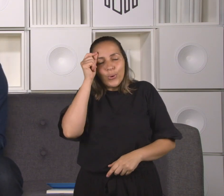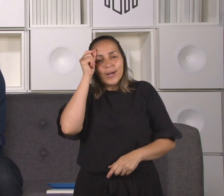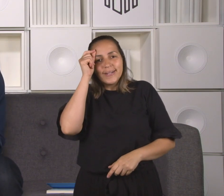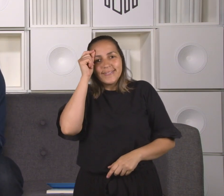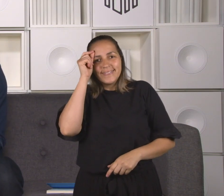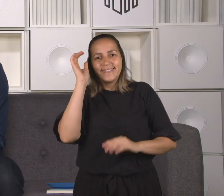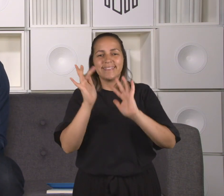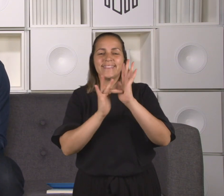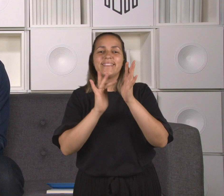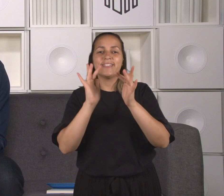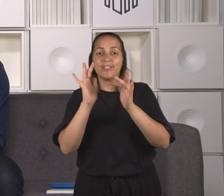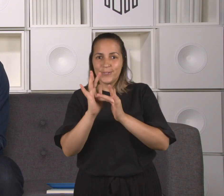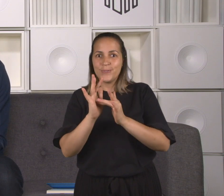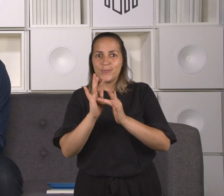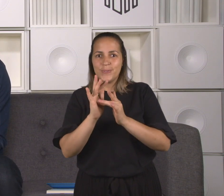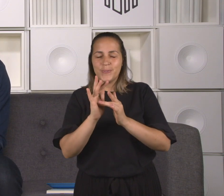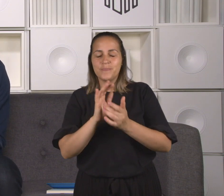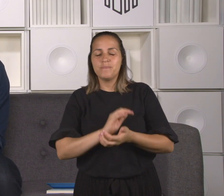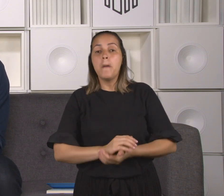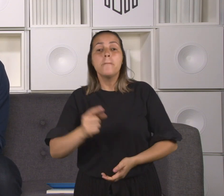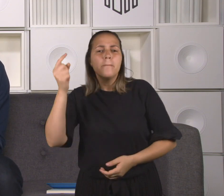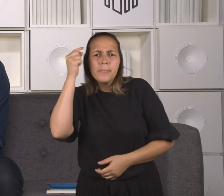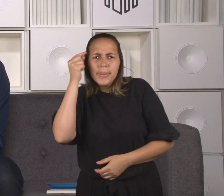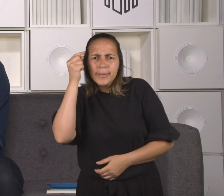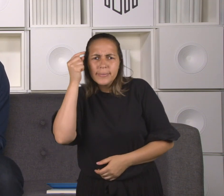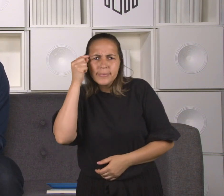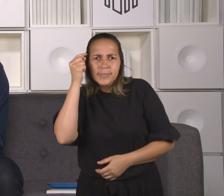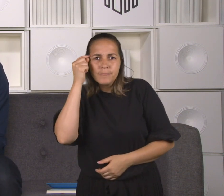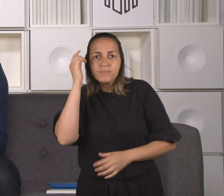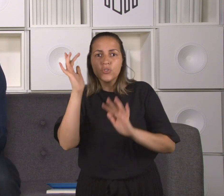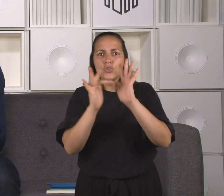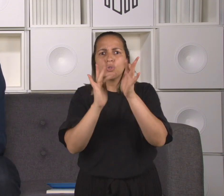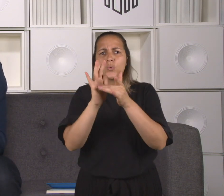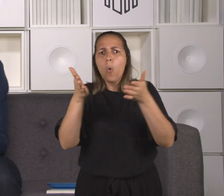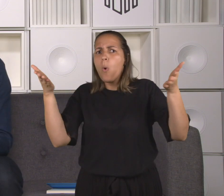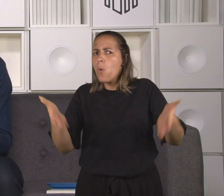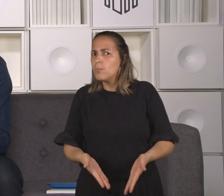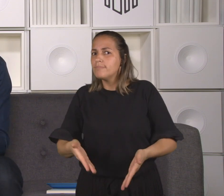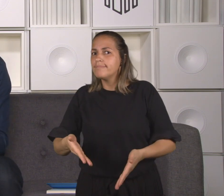sua cidade, pelas ruas da sua cidade, ele encontraria